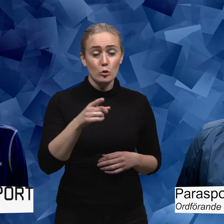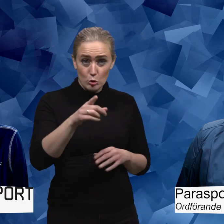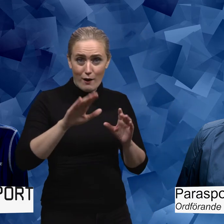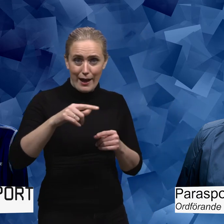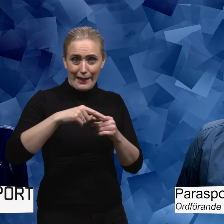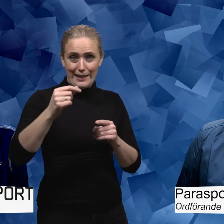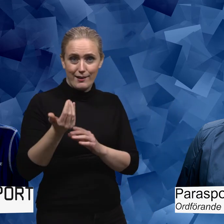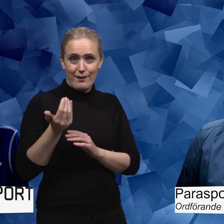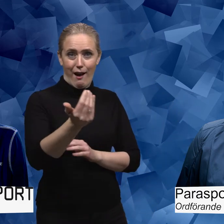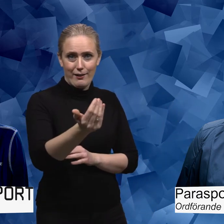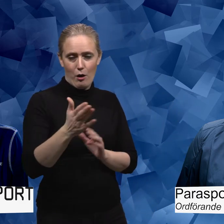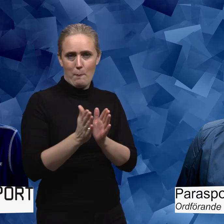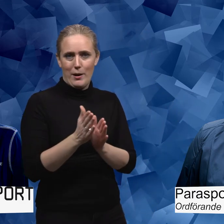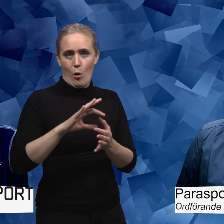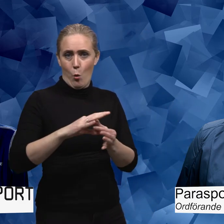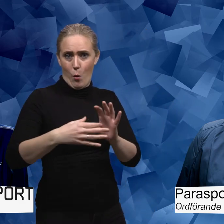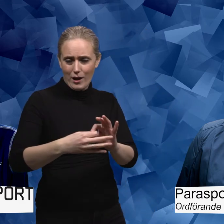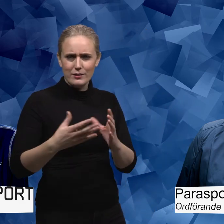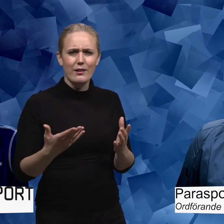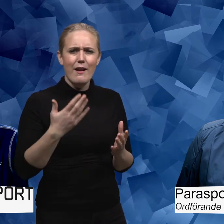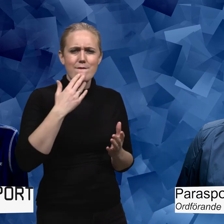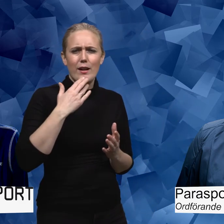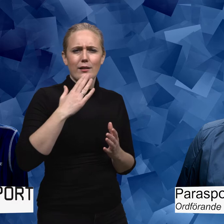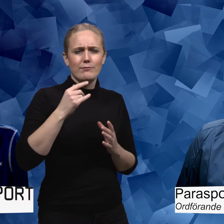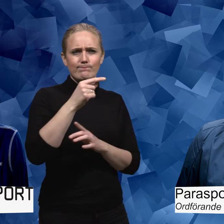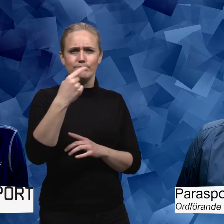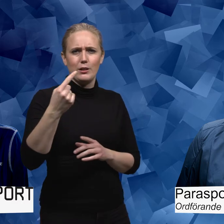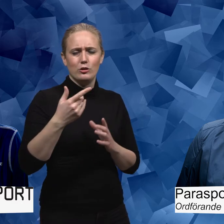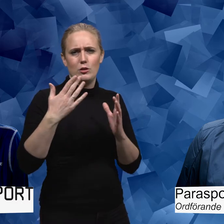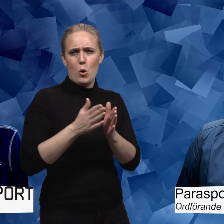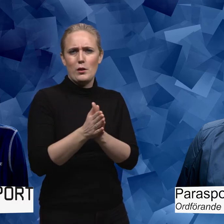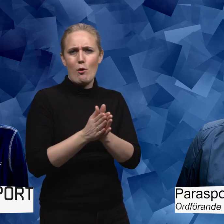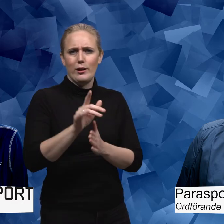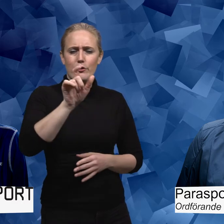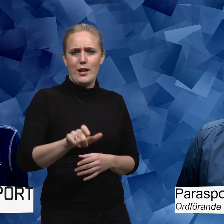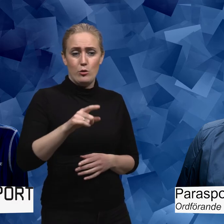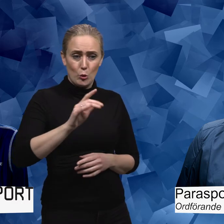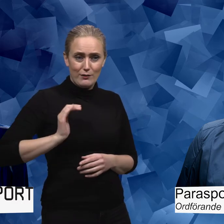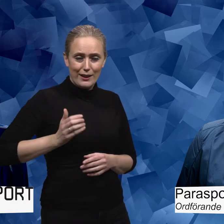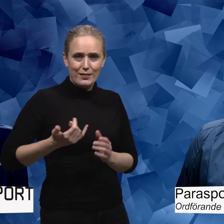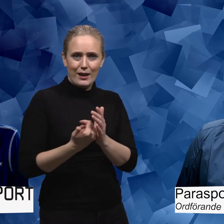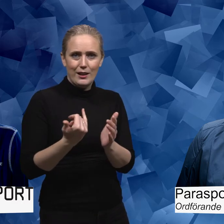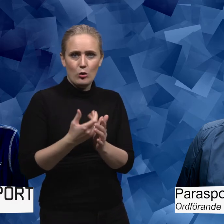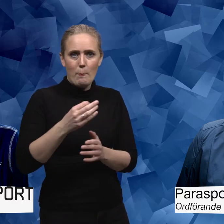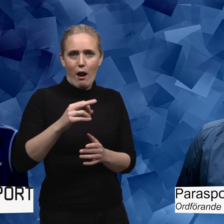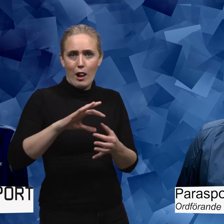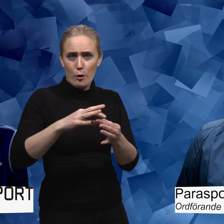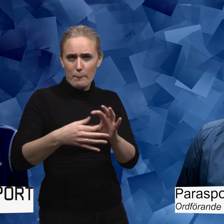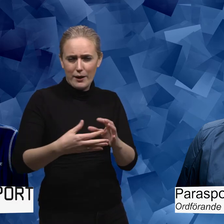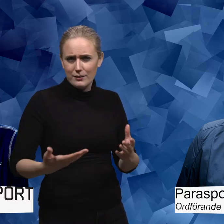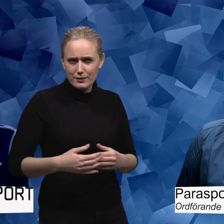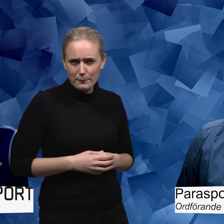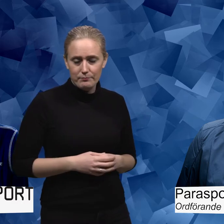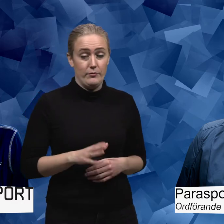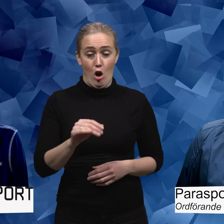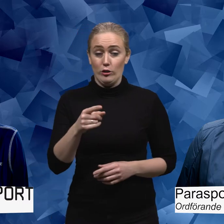elitseglare och varit med i OS. Vilket tycker du har varit den främsta utmaningen att vara kvinna i den paralympiska världen?